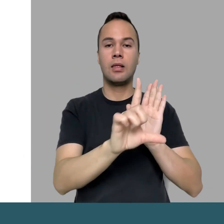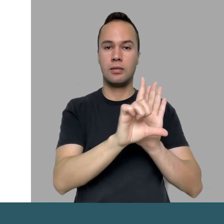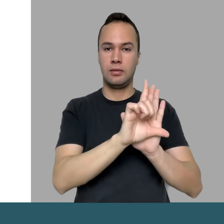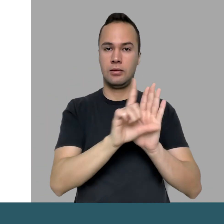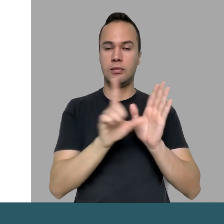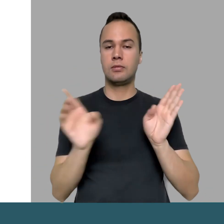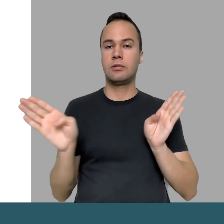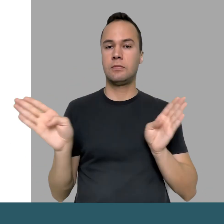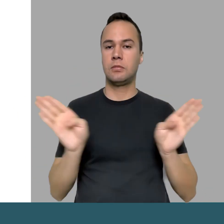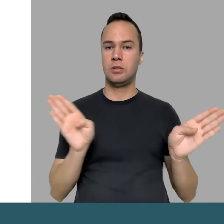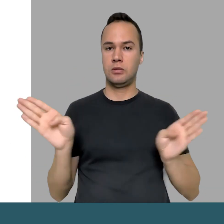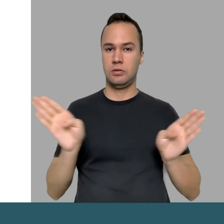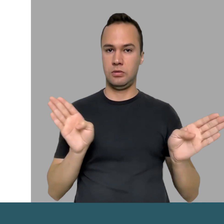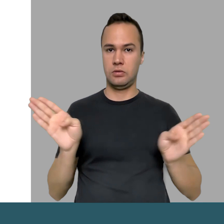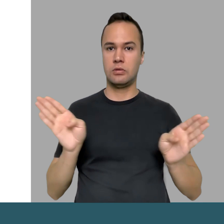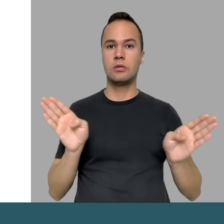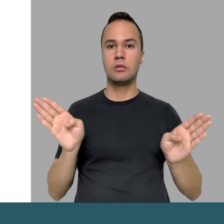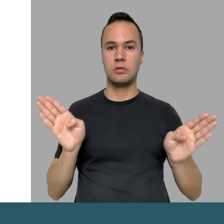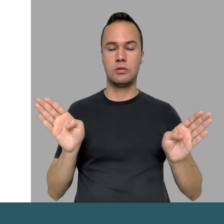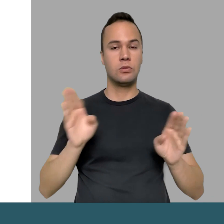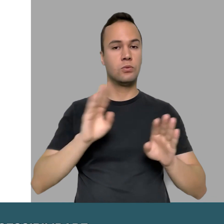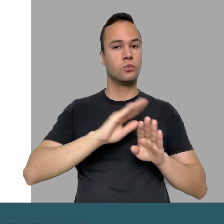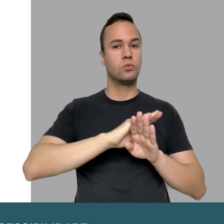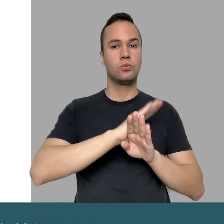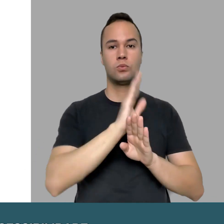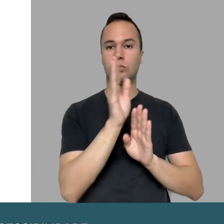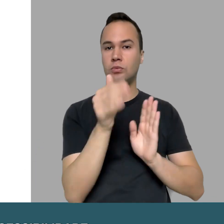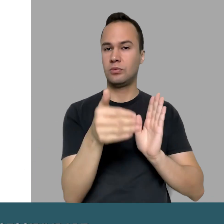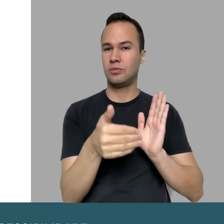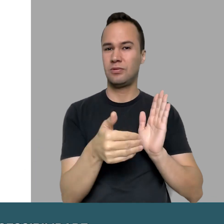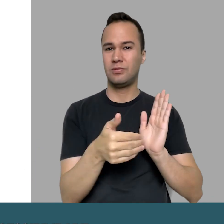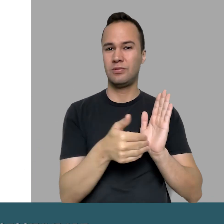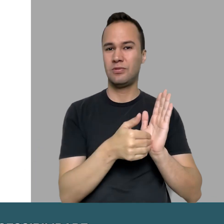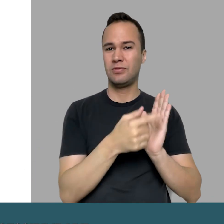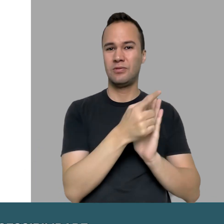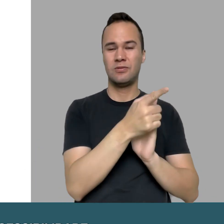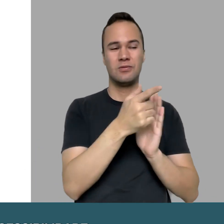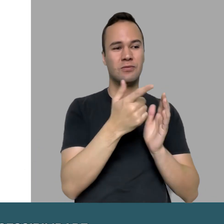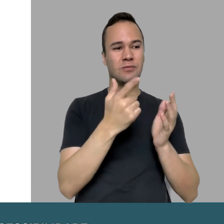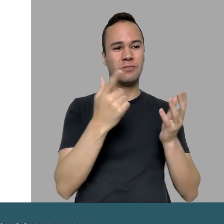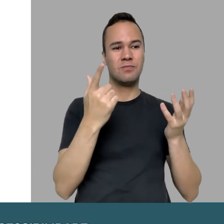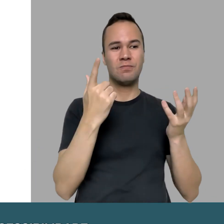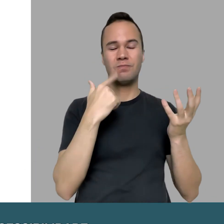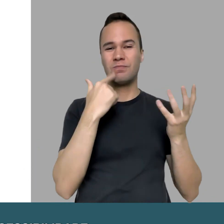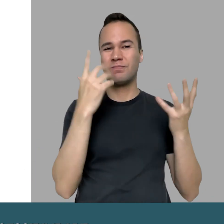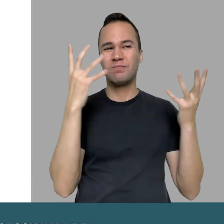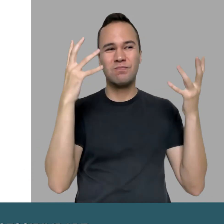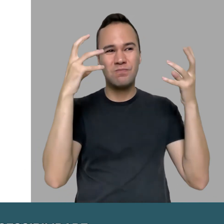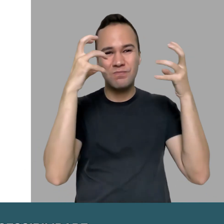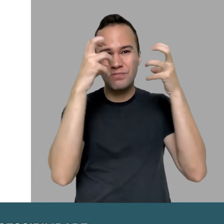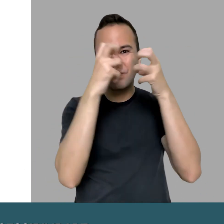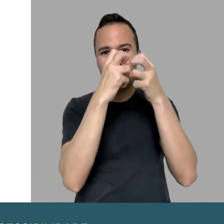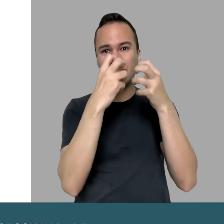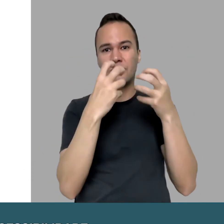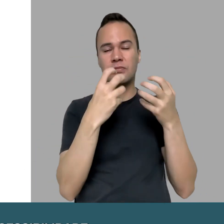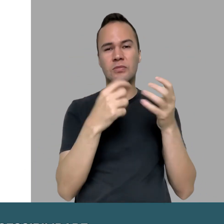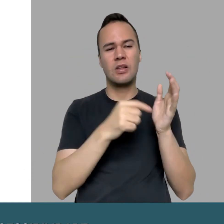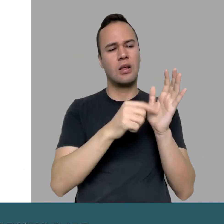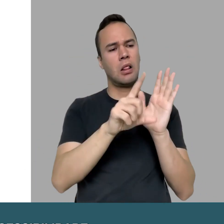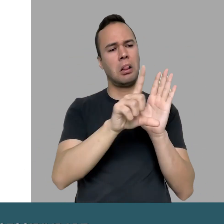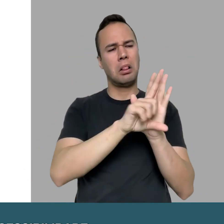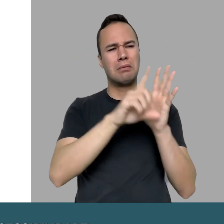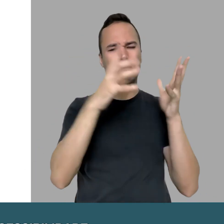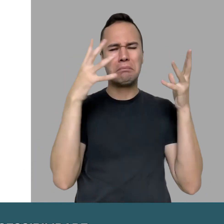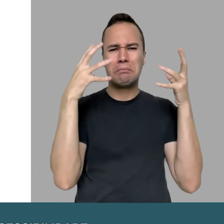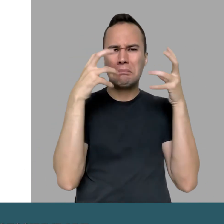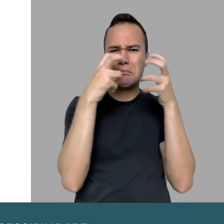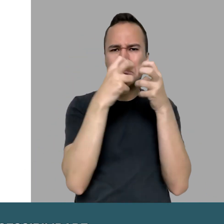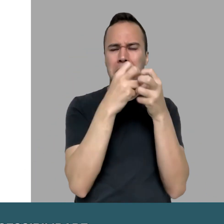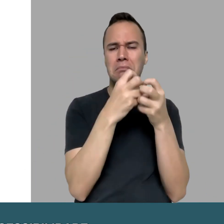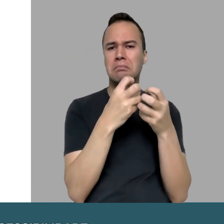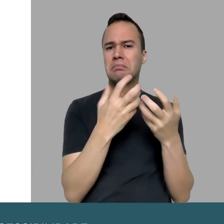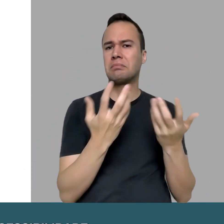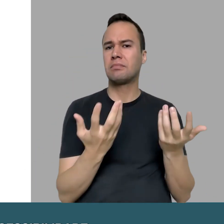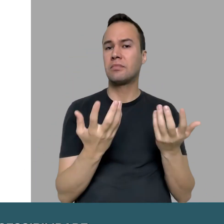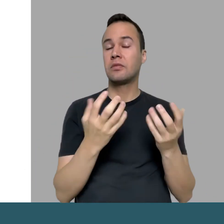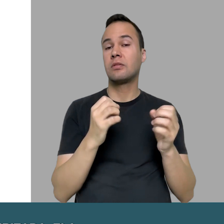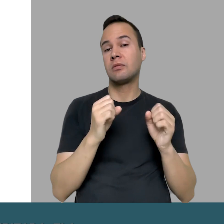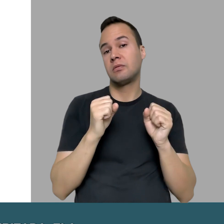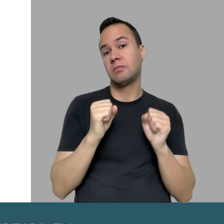Silvana reforçou. As leis de acessibilidade, que eram todas pulverizadas,